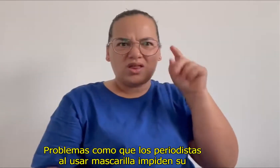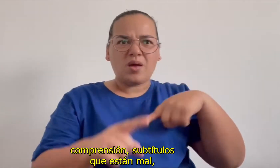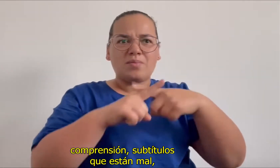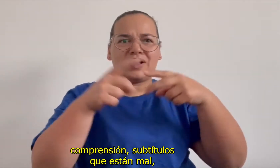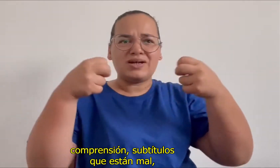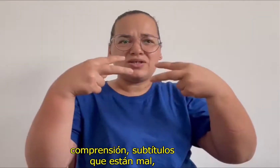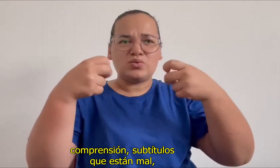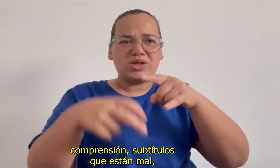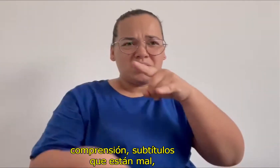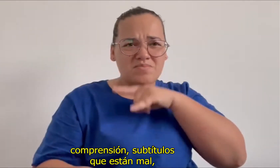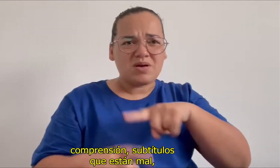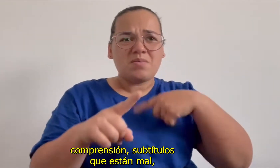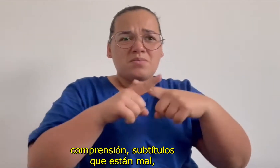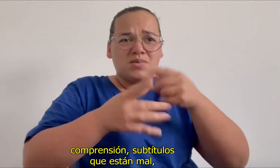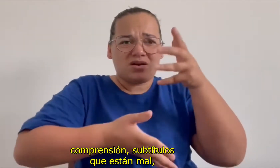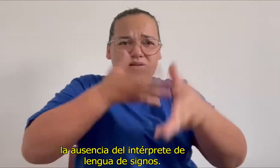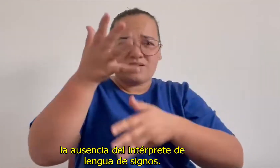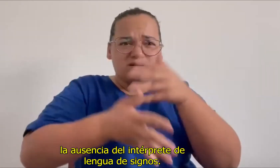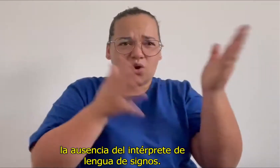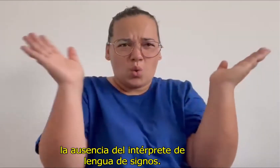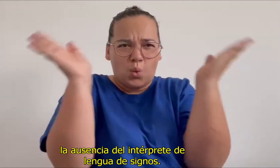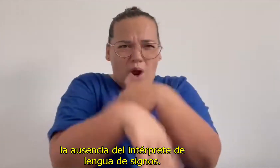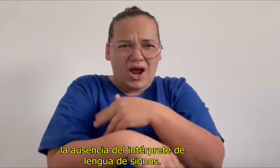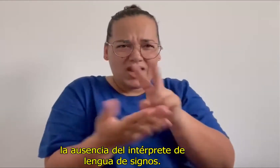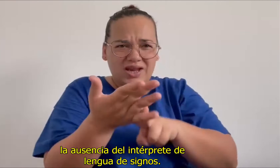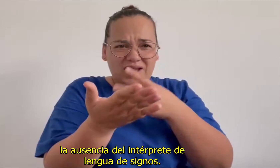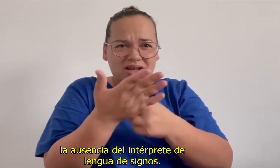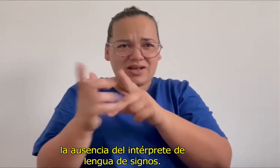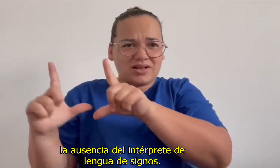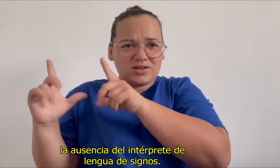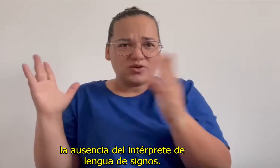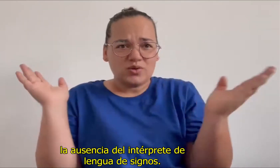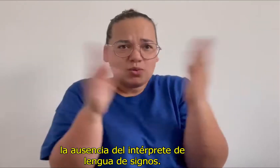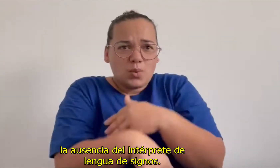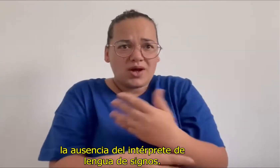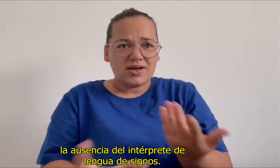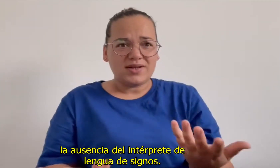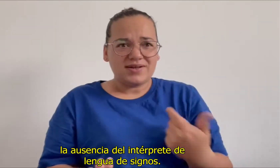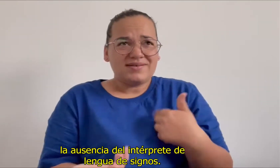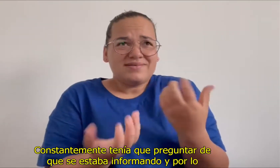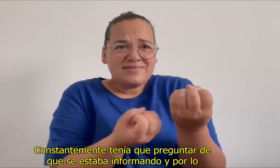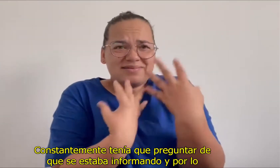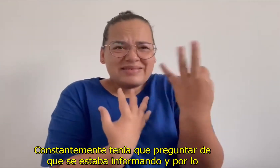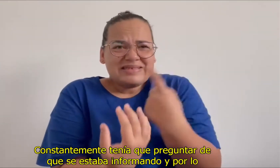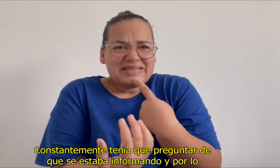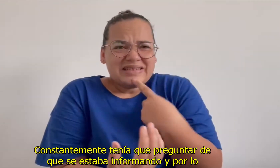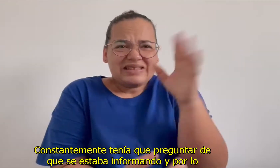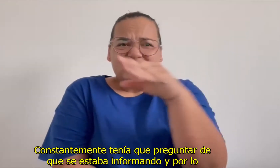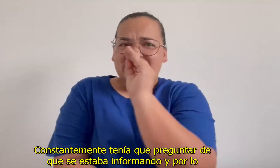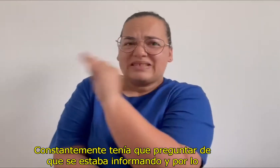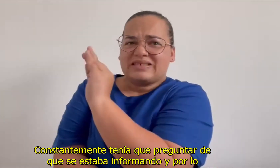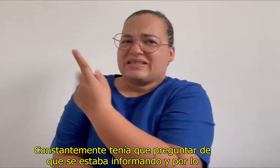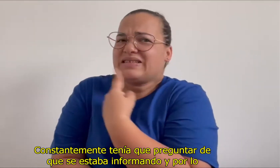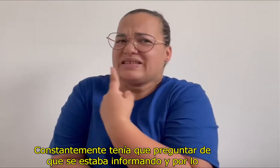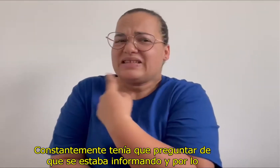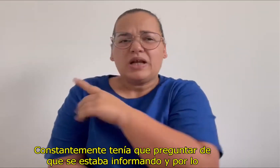comprensión, subtítulos que están mal, la ausencia del intérprete de lengua de signos. Constantemente tenía que preguntar de qué se estaba